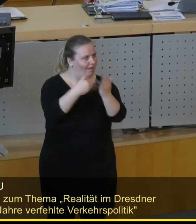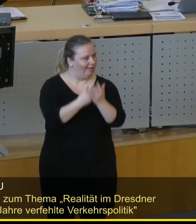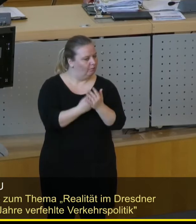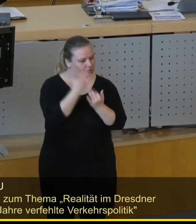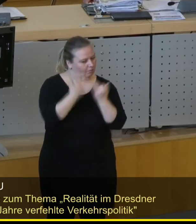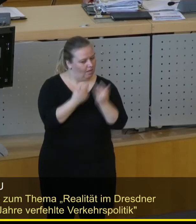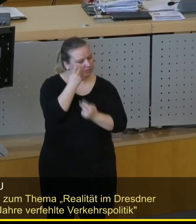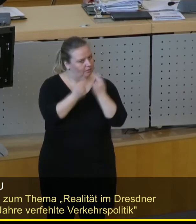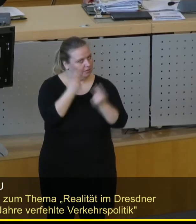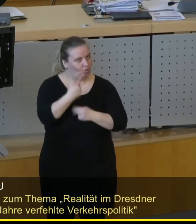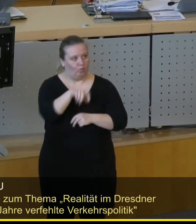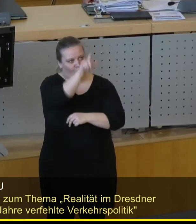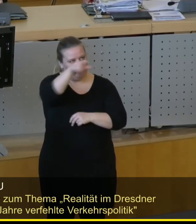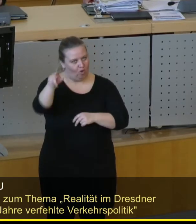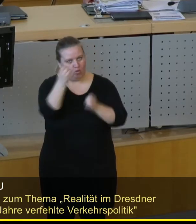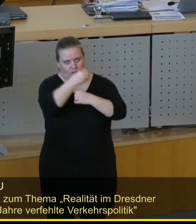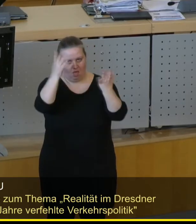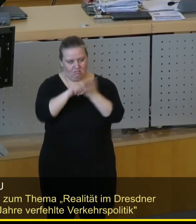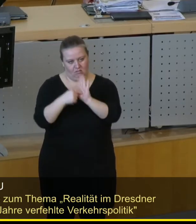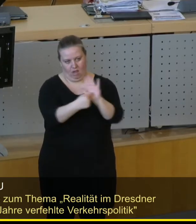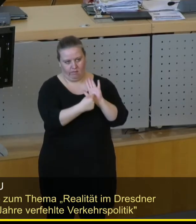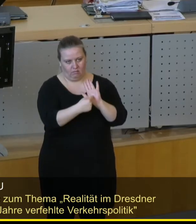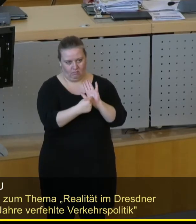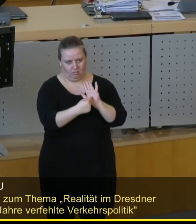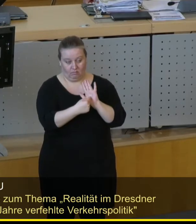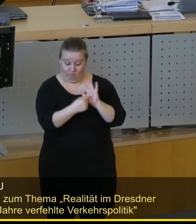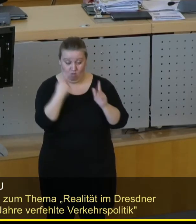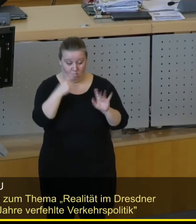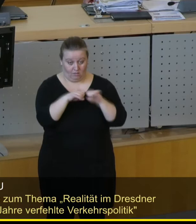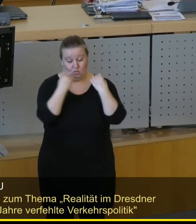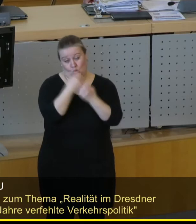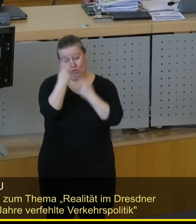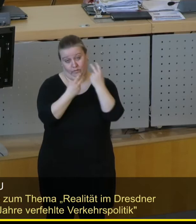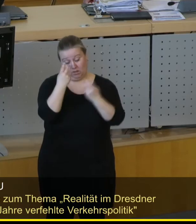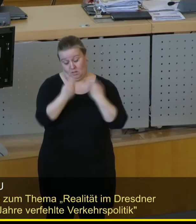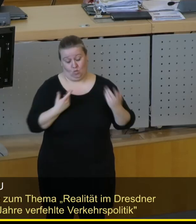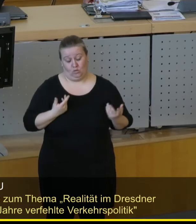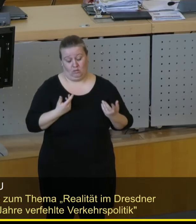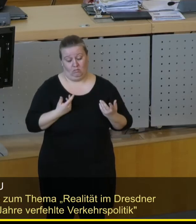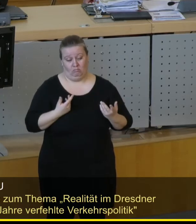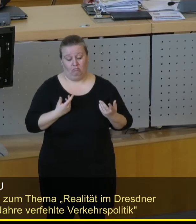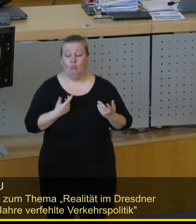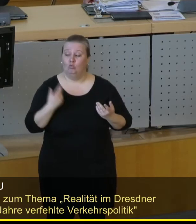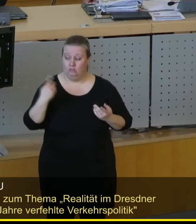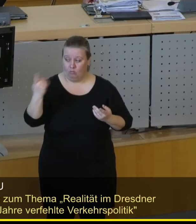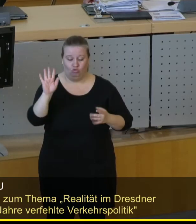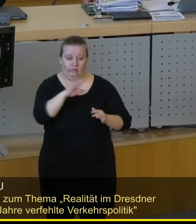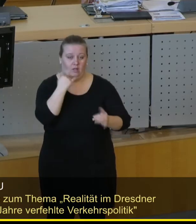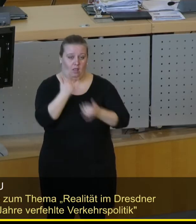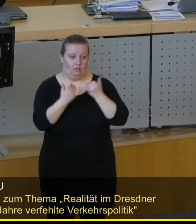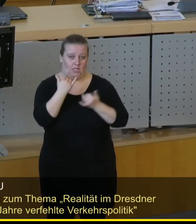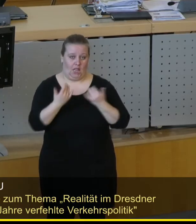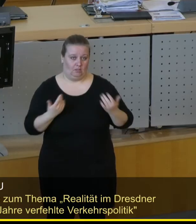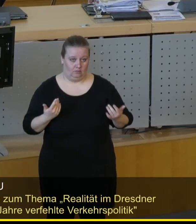und auch mal für die Bevölkerung klar auf den Tisch zu legen, wo wir stehen. Vieles hat Herr Zastrow hier genannt.